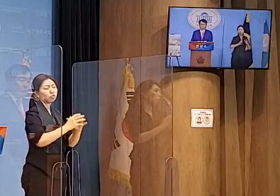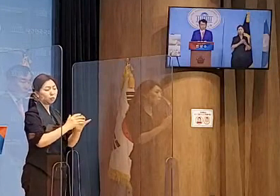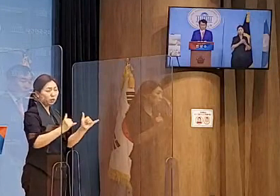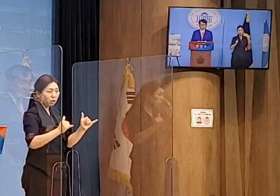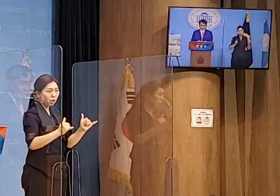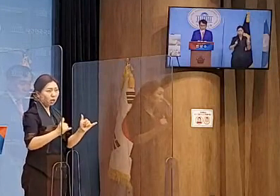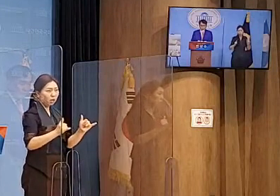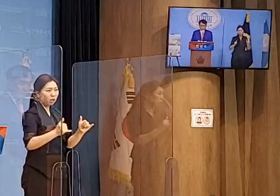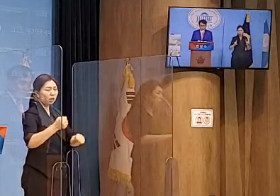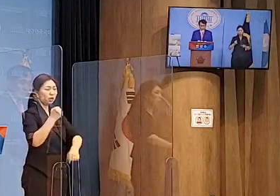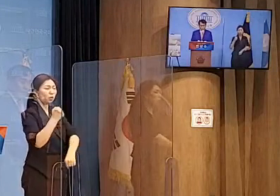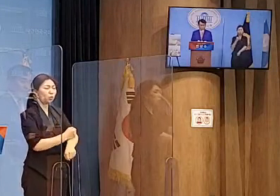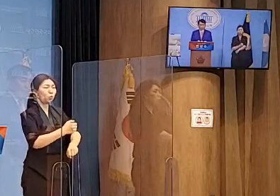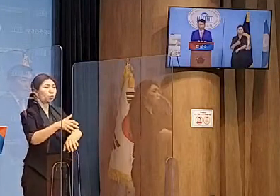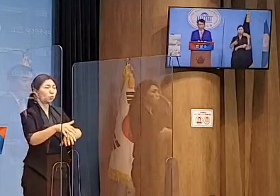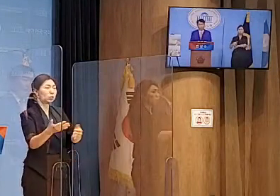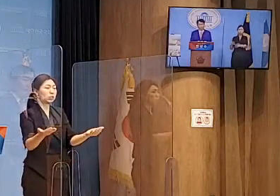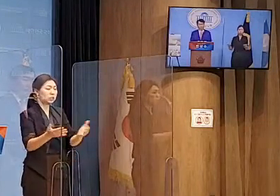바꾸어 나가겠습니다.